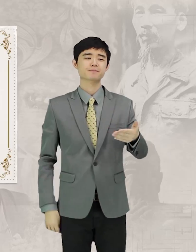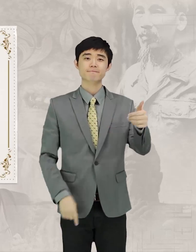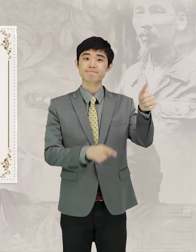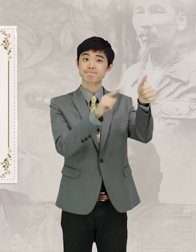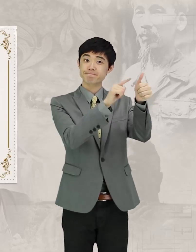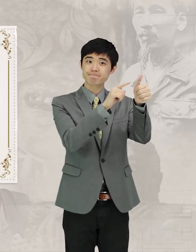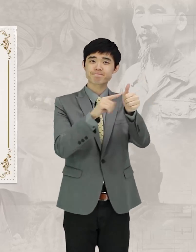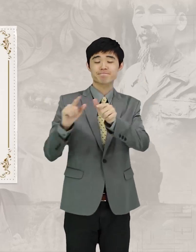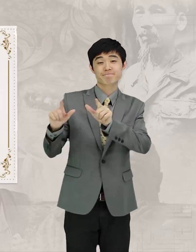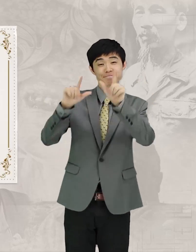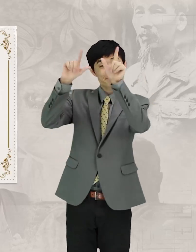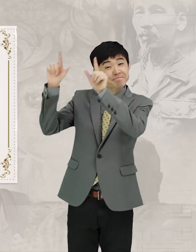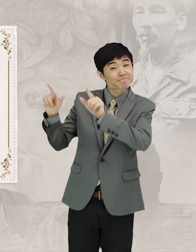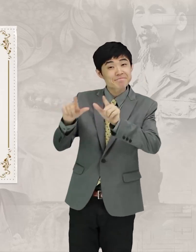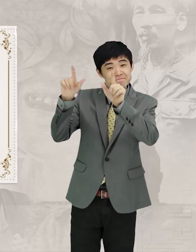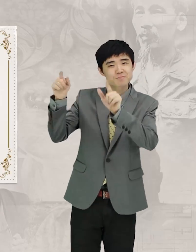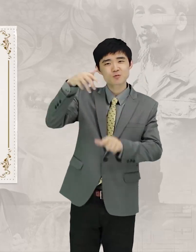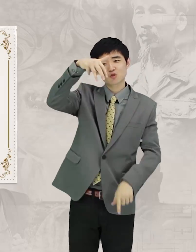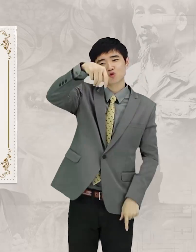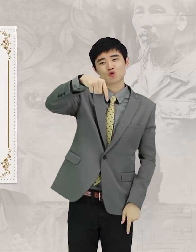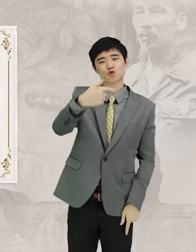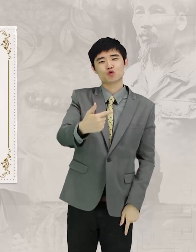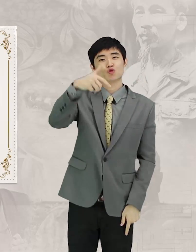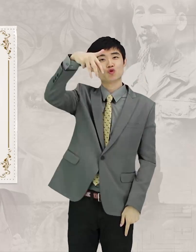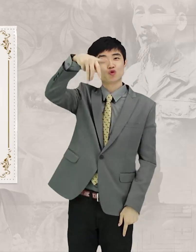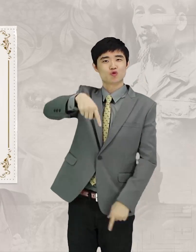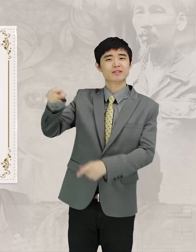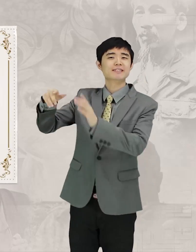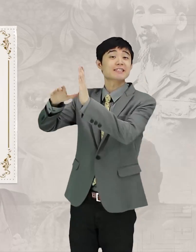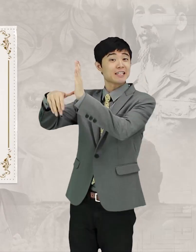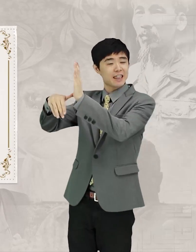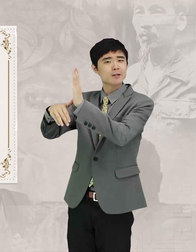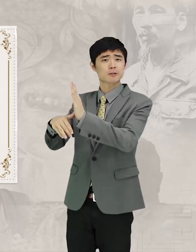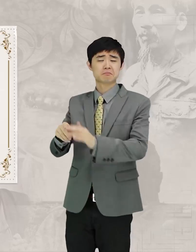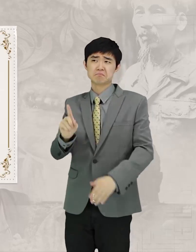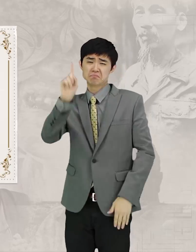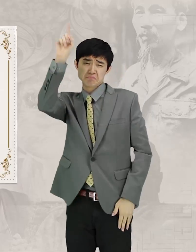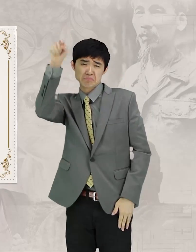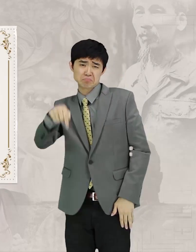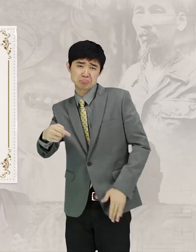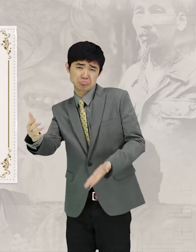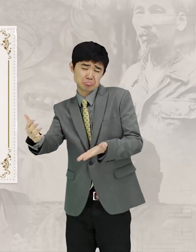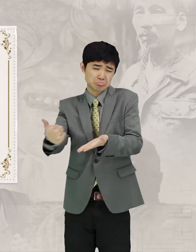공자가 살았던 춘추시대는 천하를 다스리던 주나라의 예법이